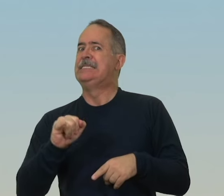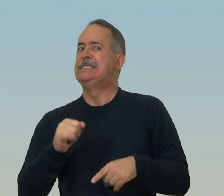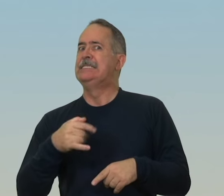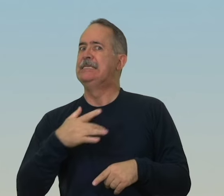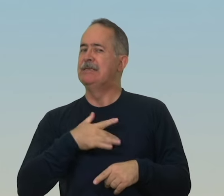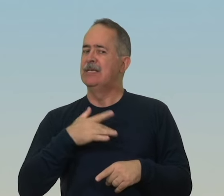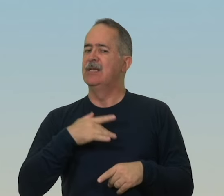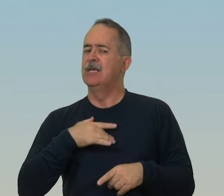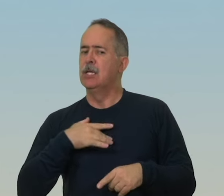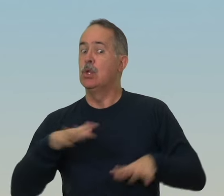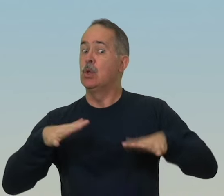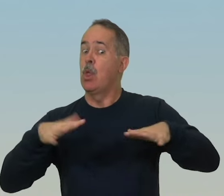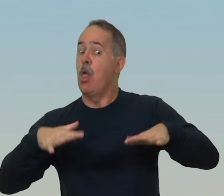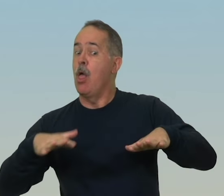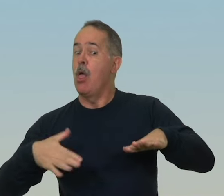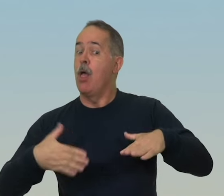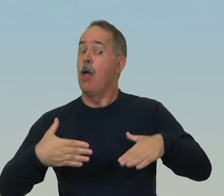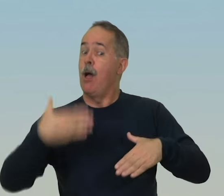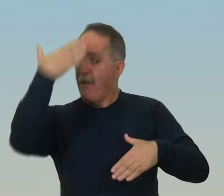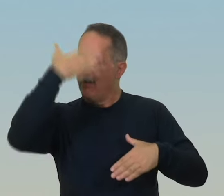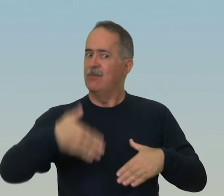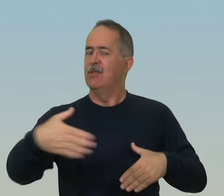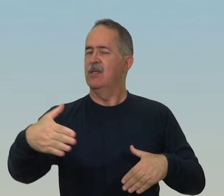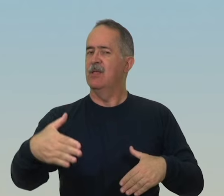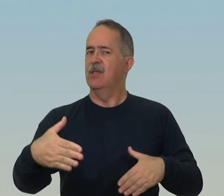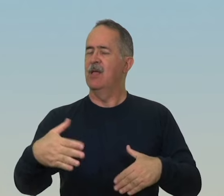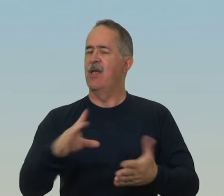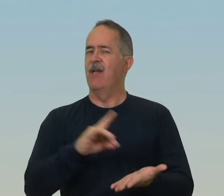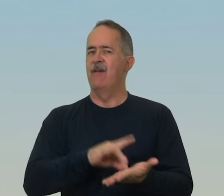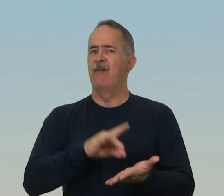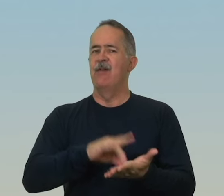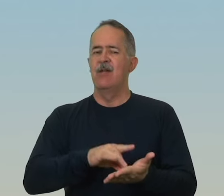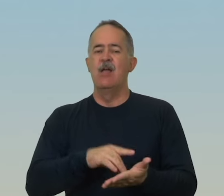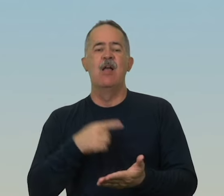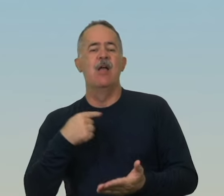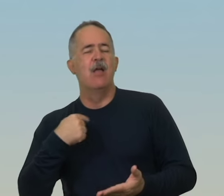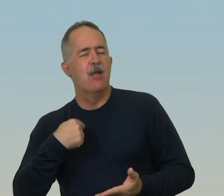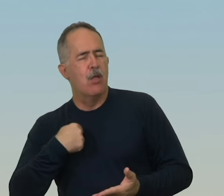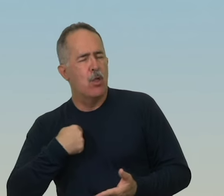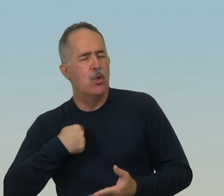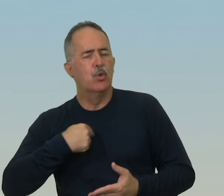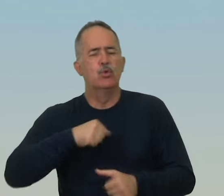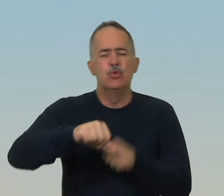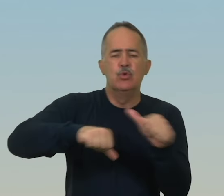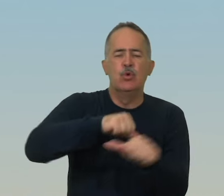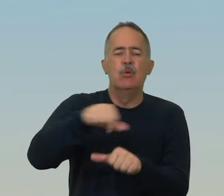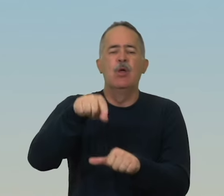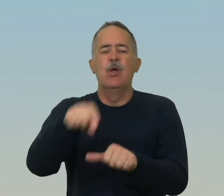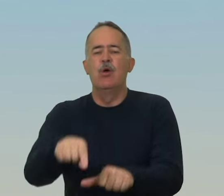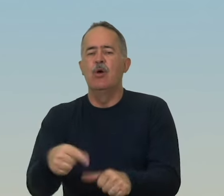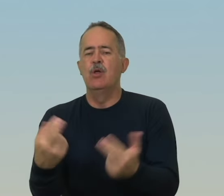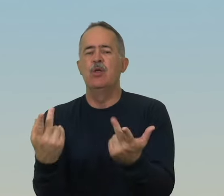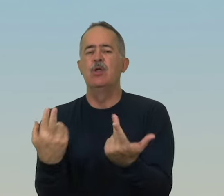presença deles. Com efeito, eu te transformarei hoje numa cidade